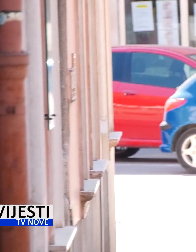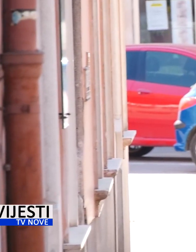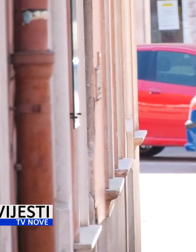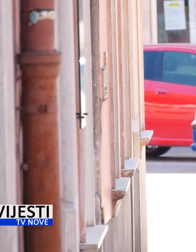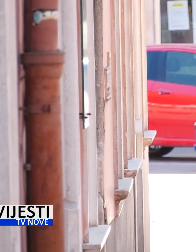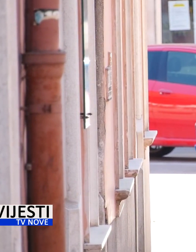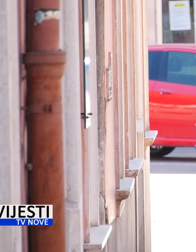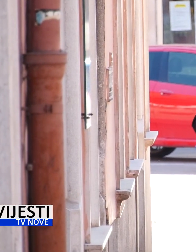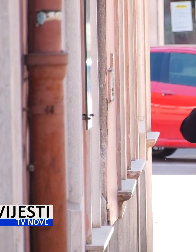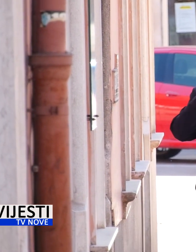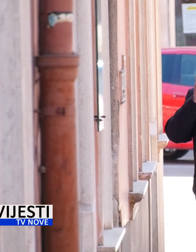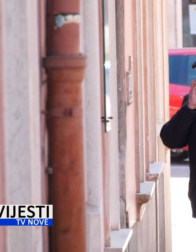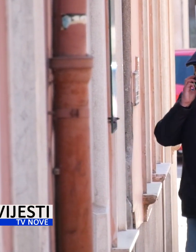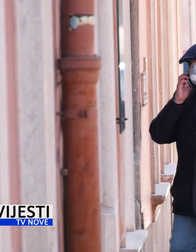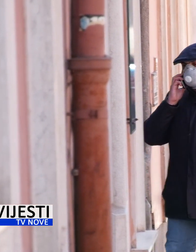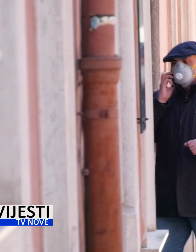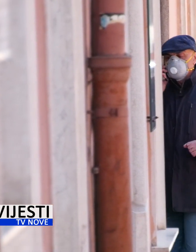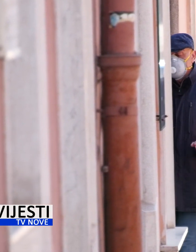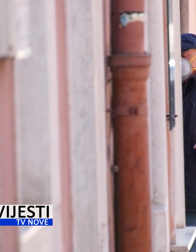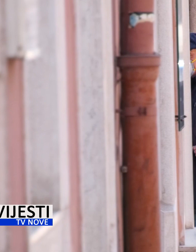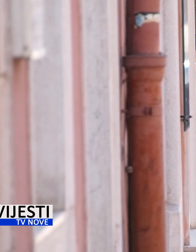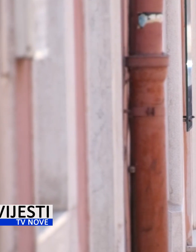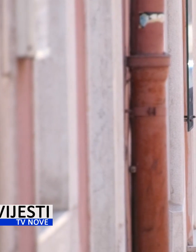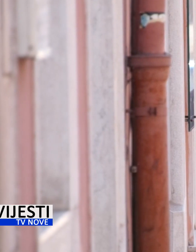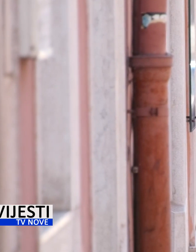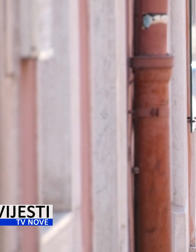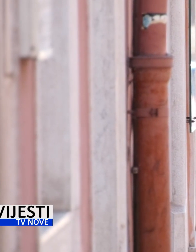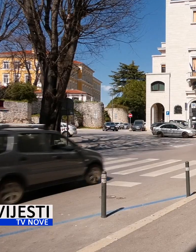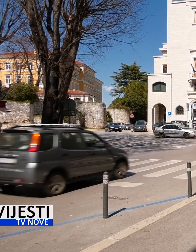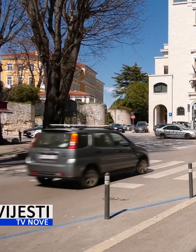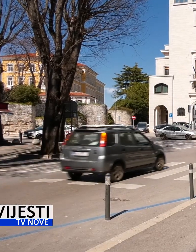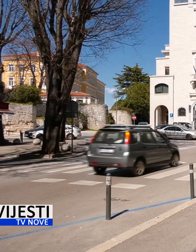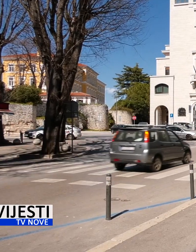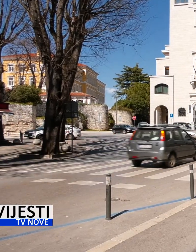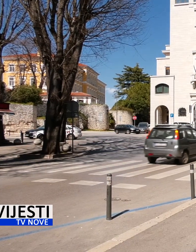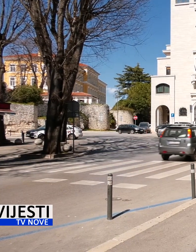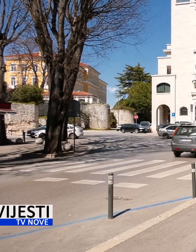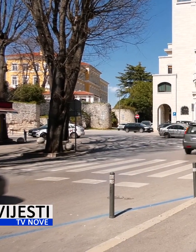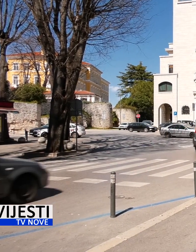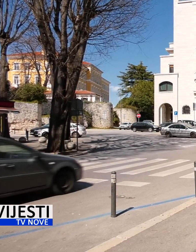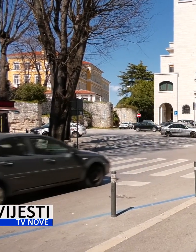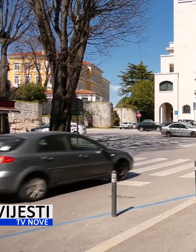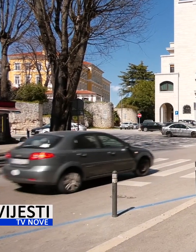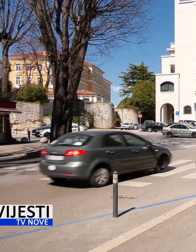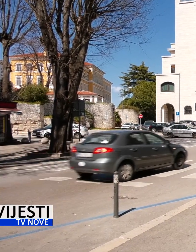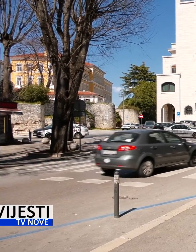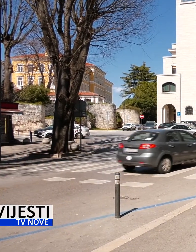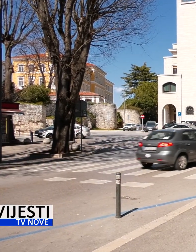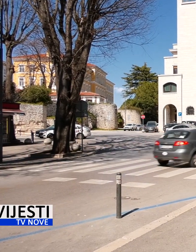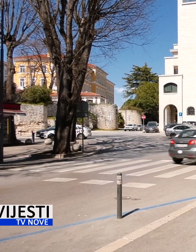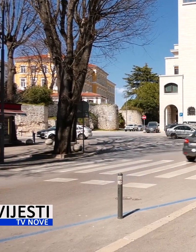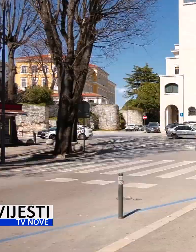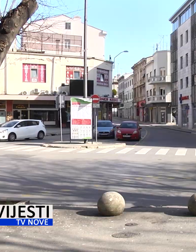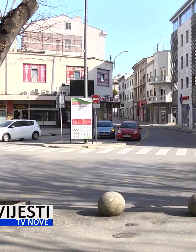suzbili rast zaraženih. Prosječna dob oboljelih je 51 godina, a najveći broj njih je radno aktivno stanovništvo,